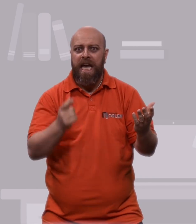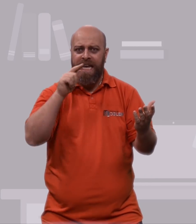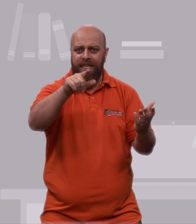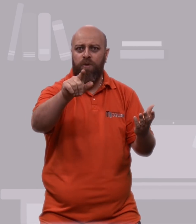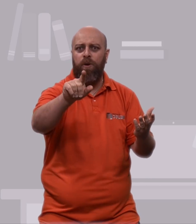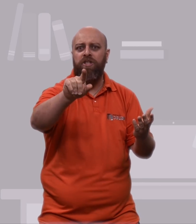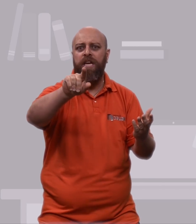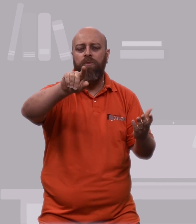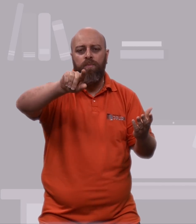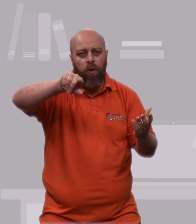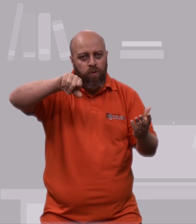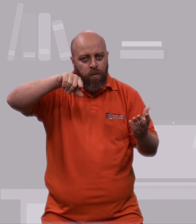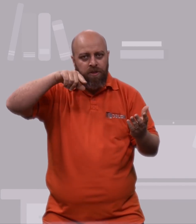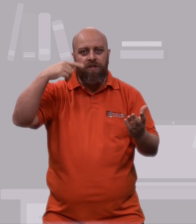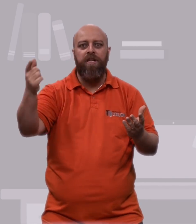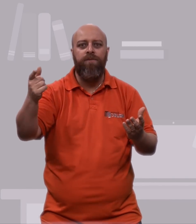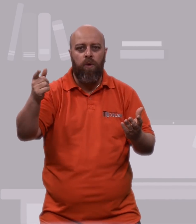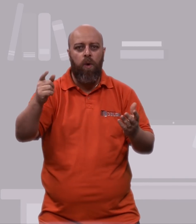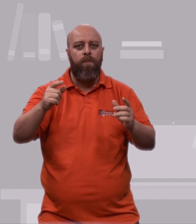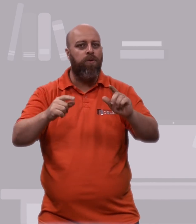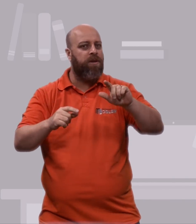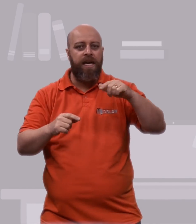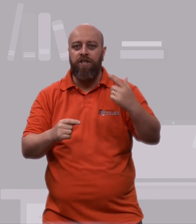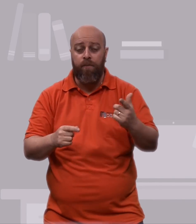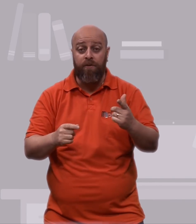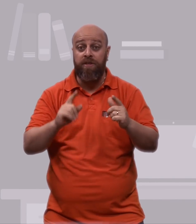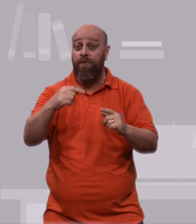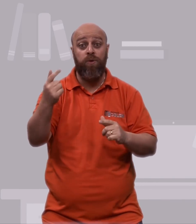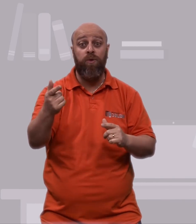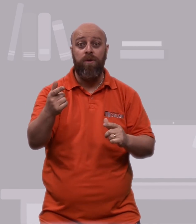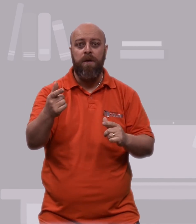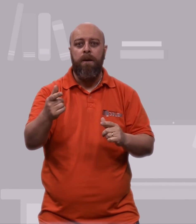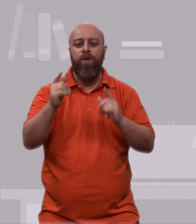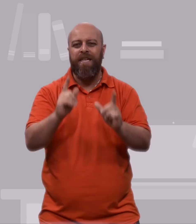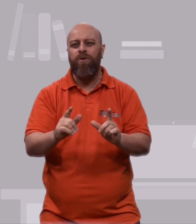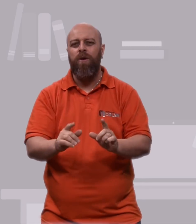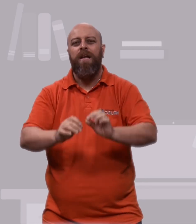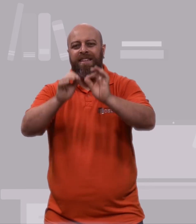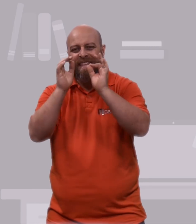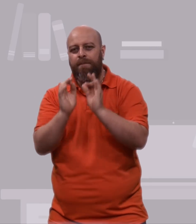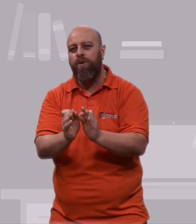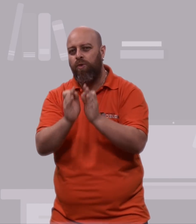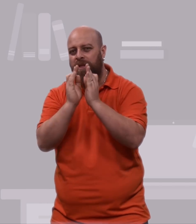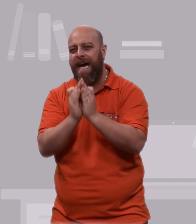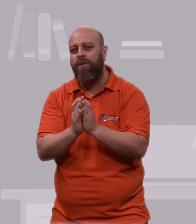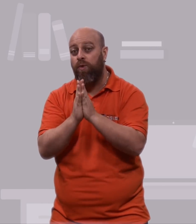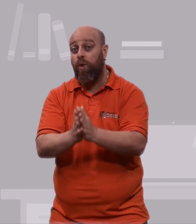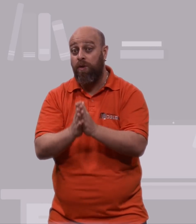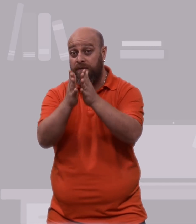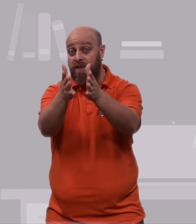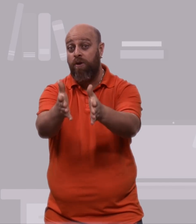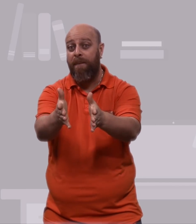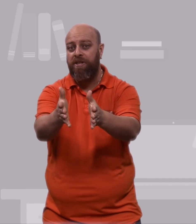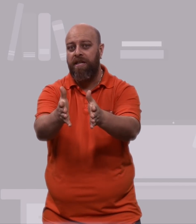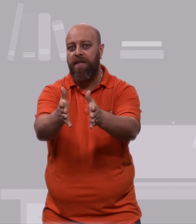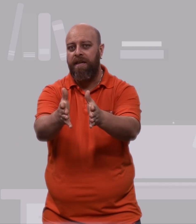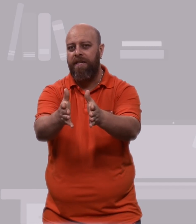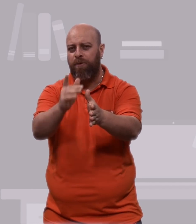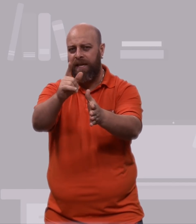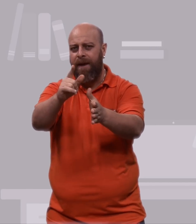Isso pode ter um ponto positivo ou ponto negativo pra você no futuro. Por isso, tenha muito cuidado com tudo que você compartilha na internet. Por quê?